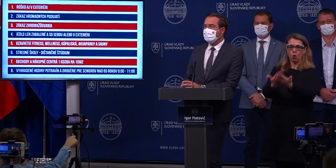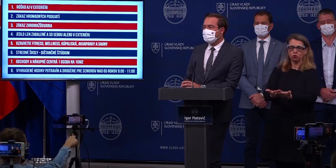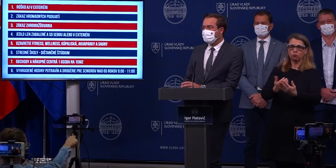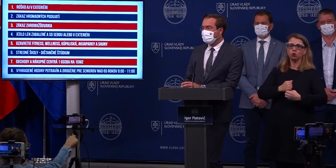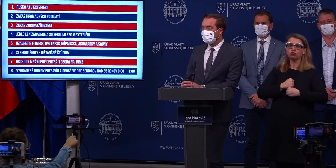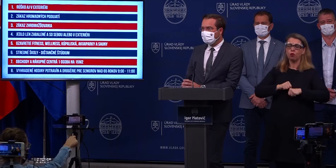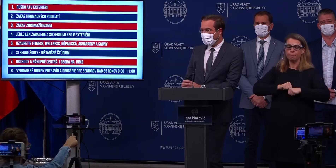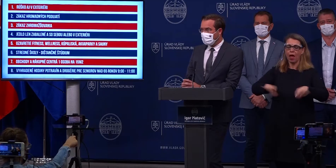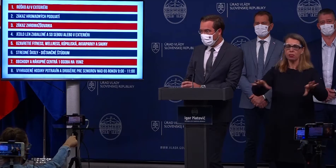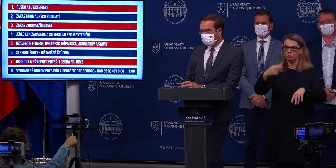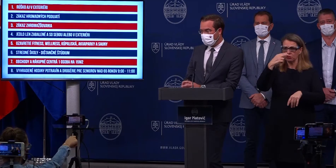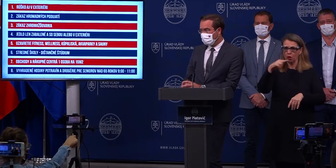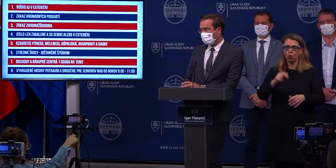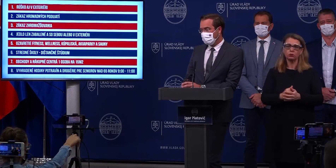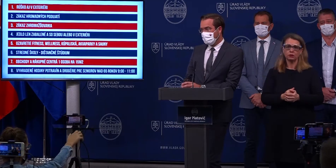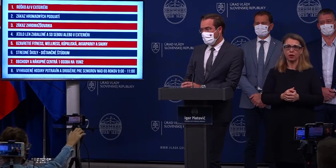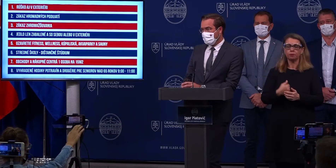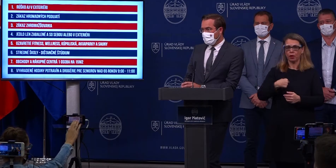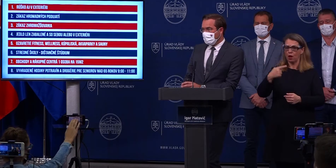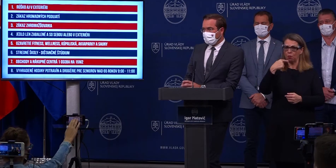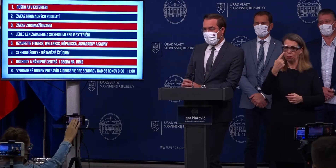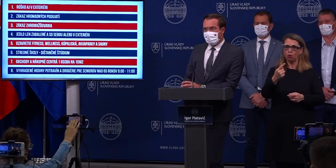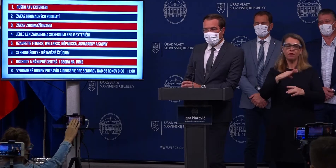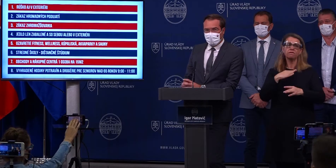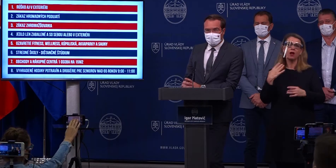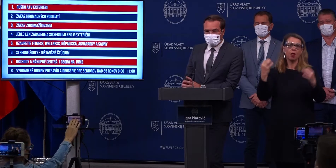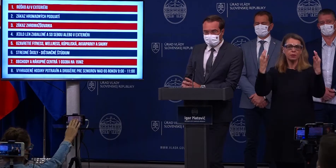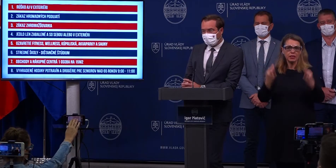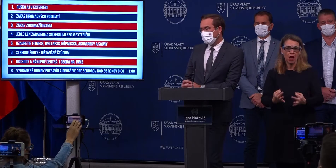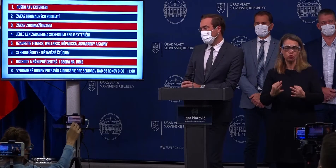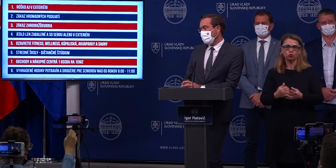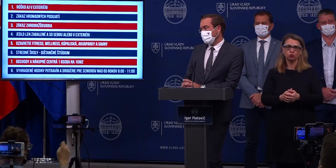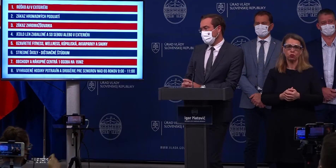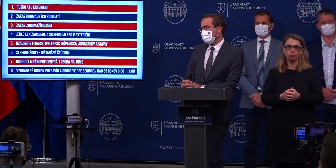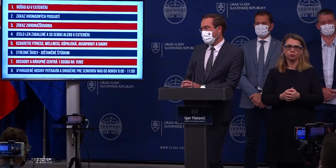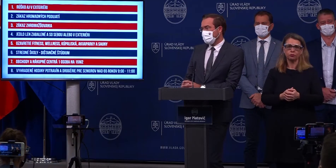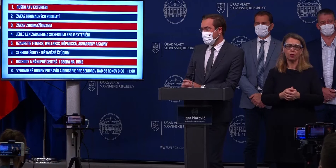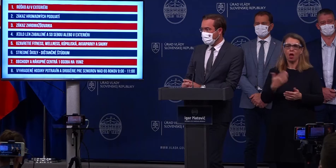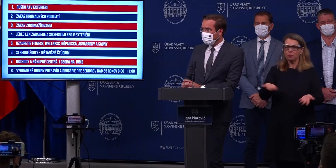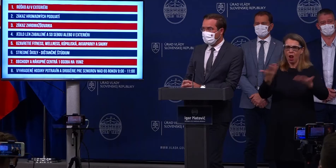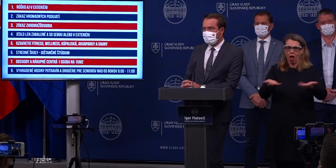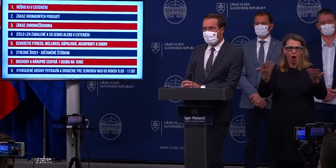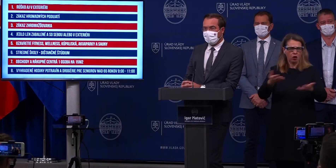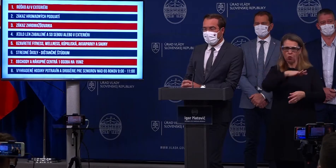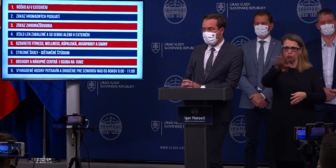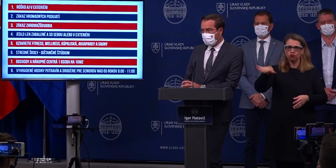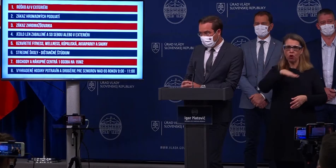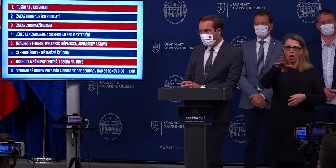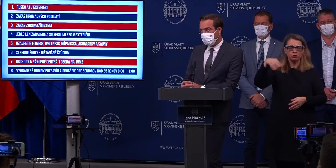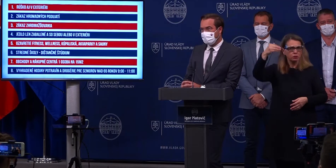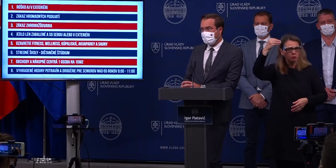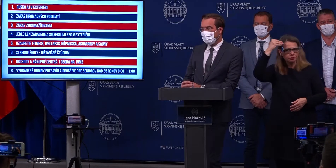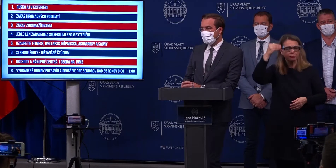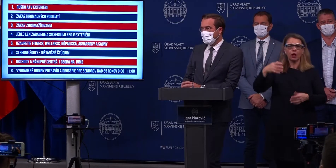aby som vám ich predstavil veľmi jednoducho, tak, aby boli čo najzapamätateľnejšie a najľapšie